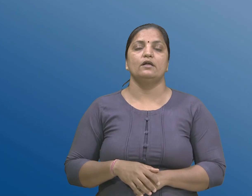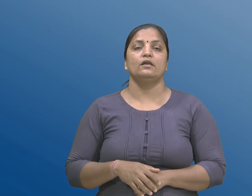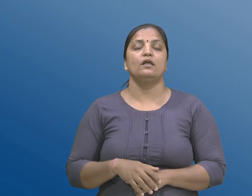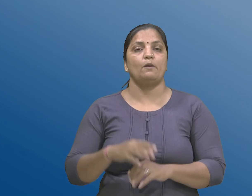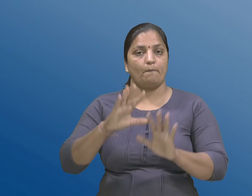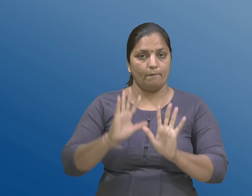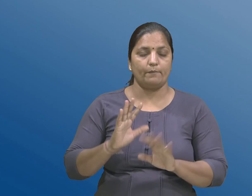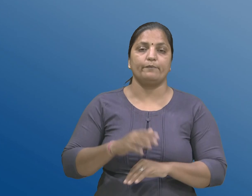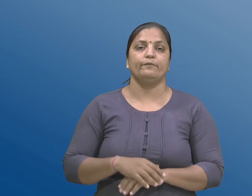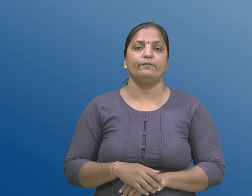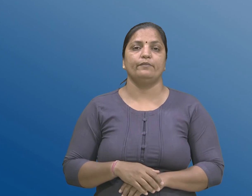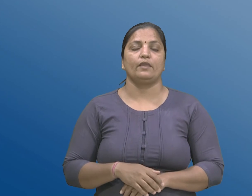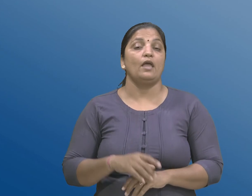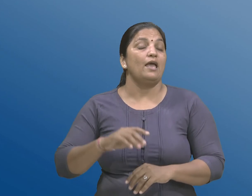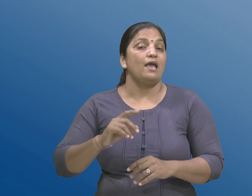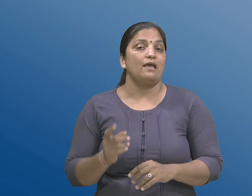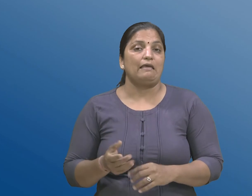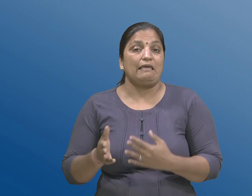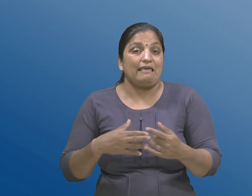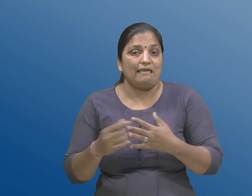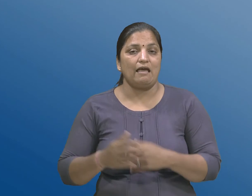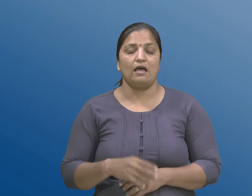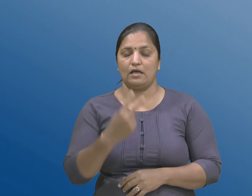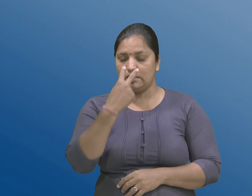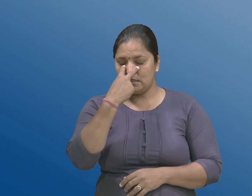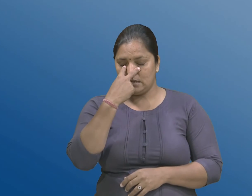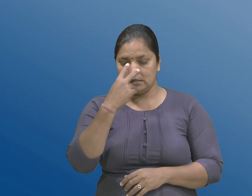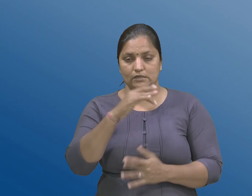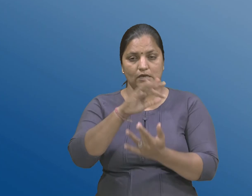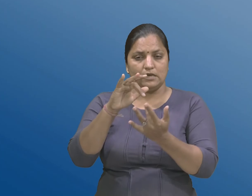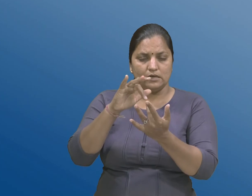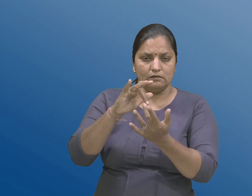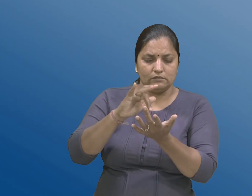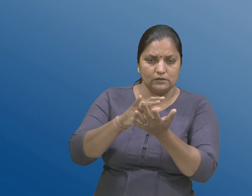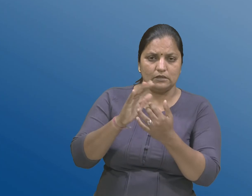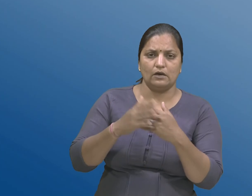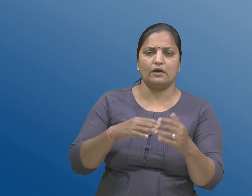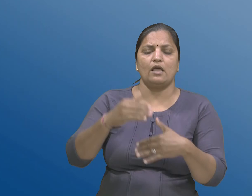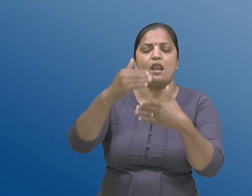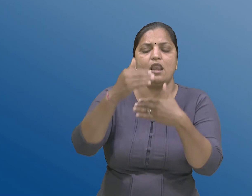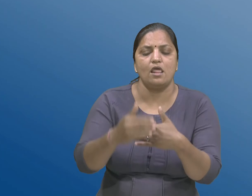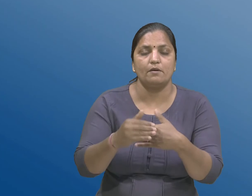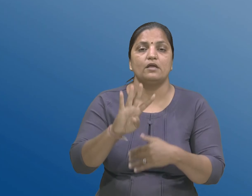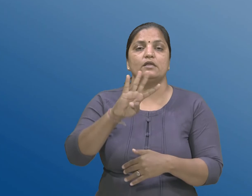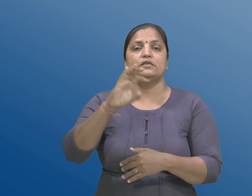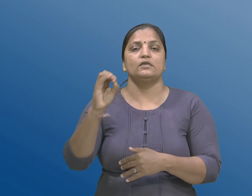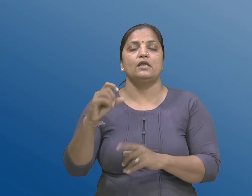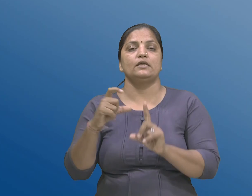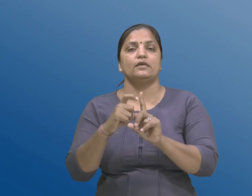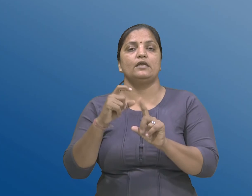अथवा द्रष्टीक शेत्रनी मर्यादा 40 डिगरी करता ओचा कौन